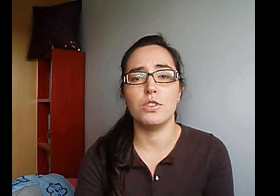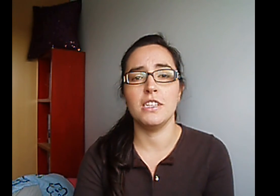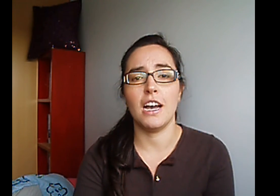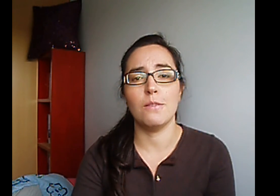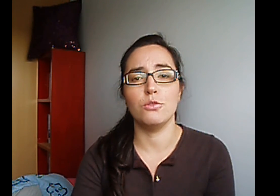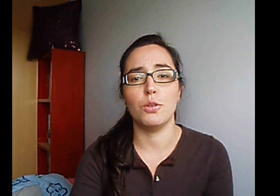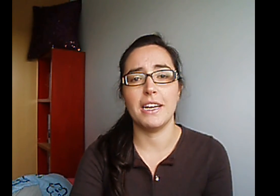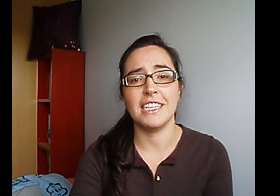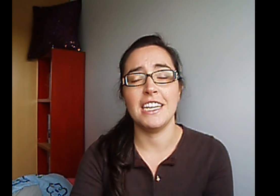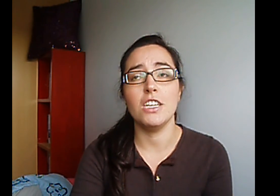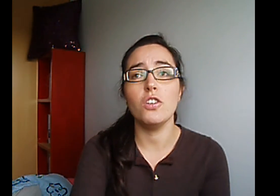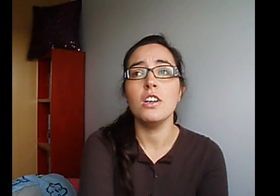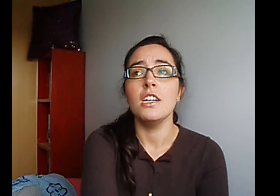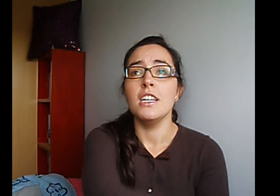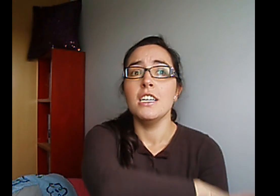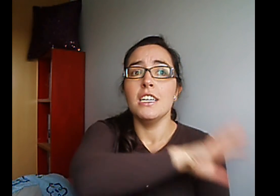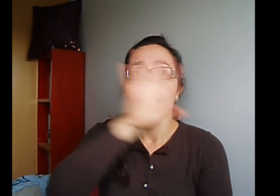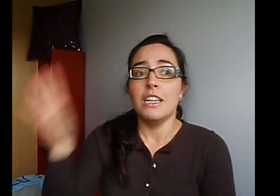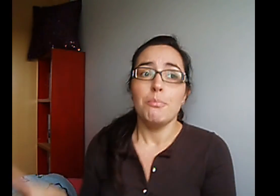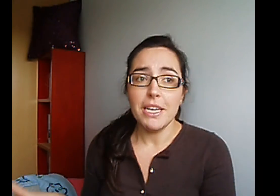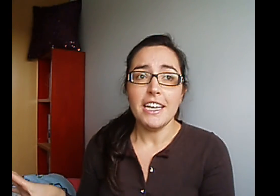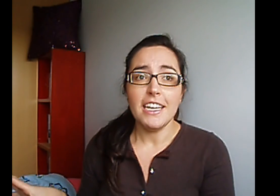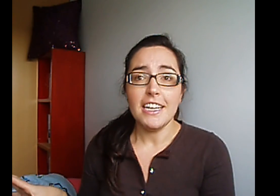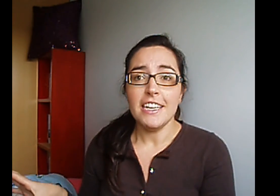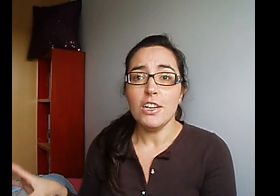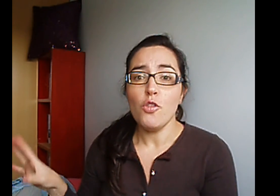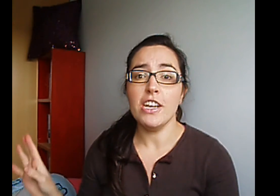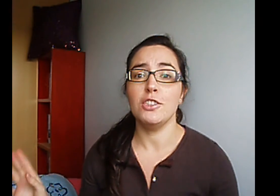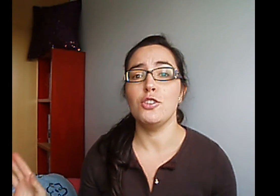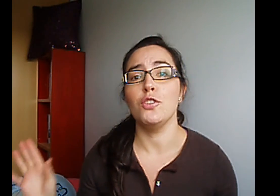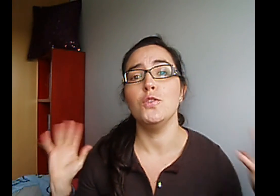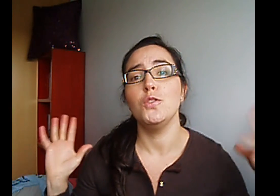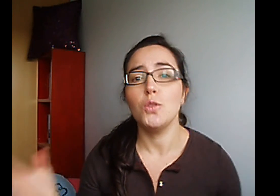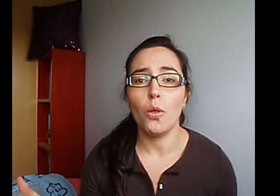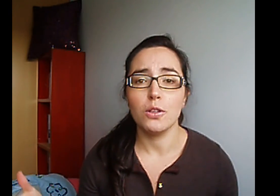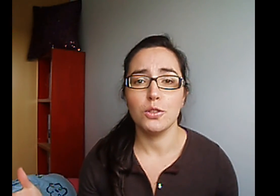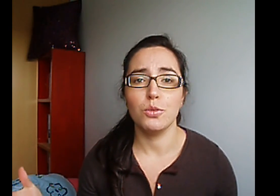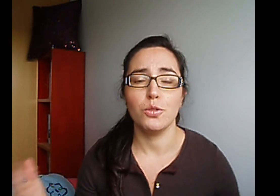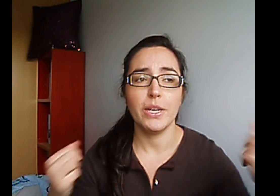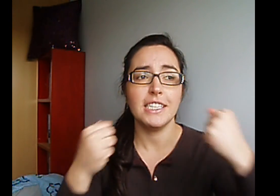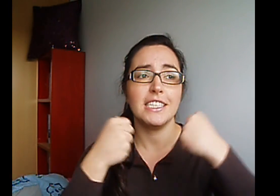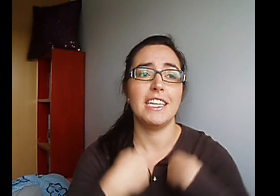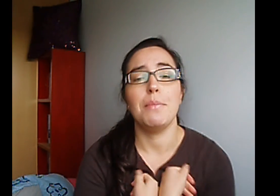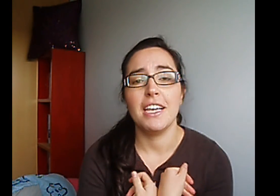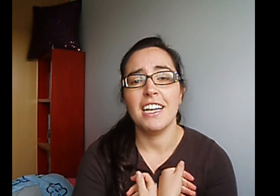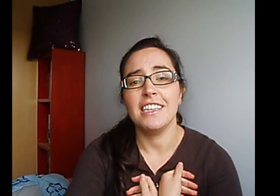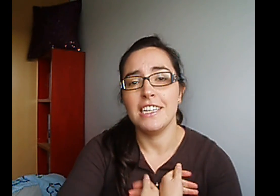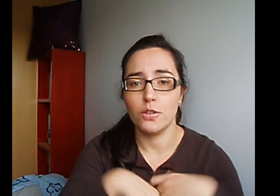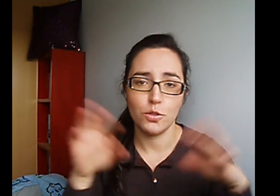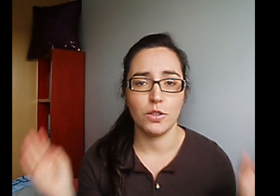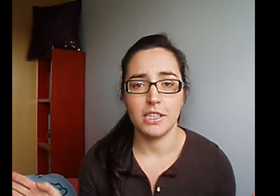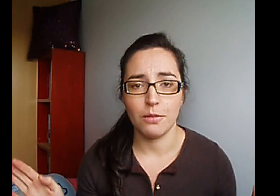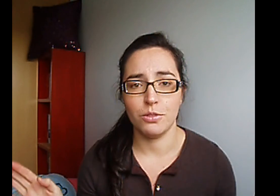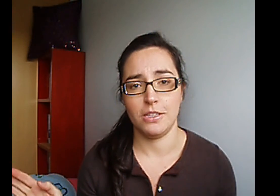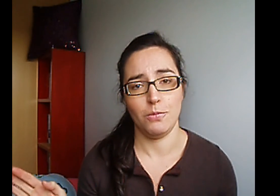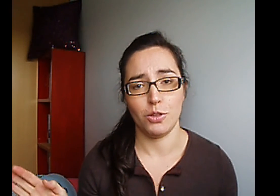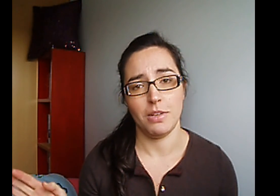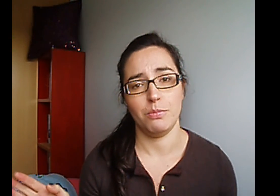indagado mucho más En ello Pero estos son Todos los booktubers Que me encantan Estoy suscrita Muchísimos más Por